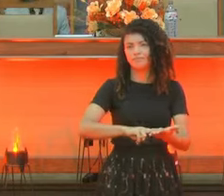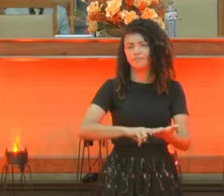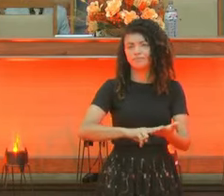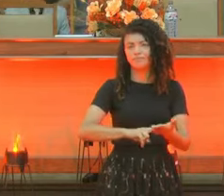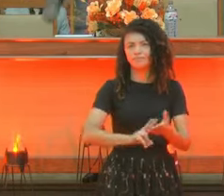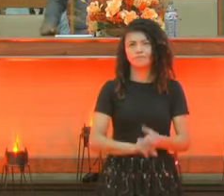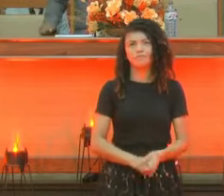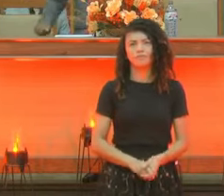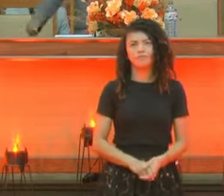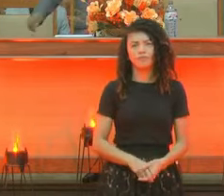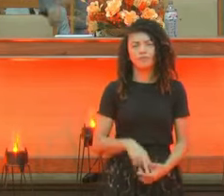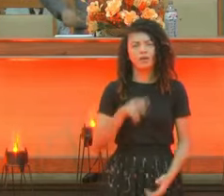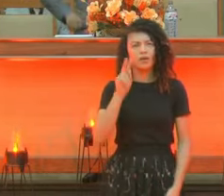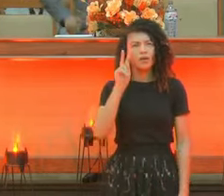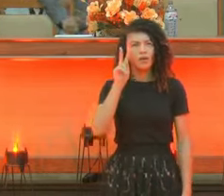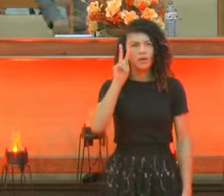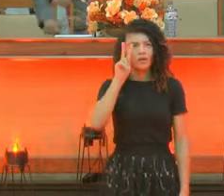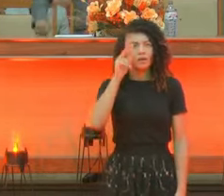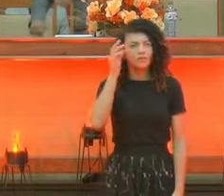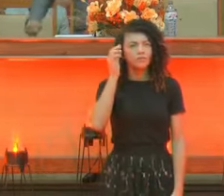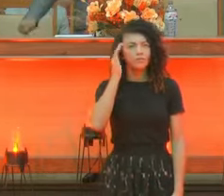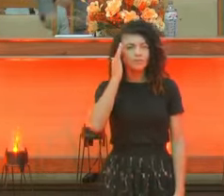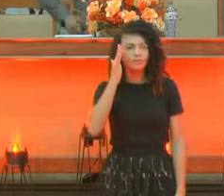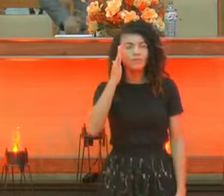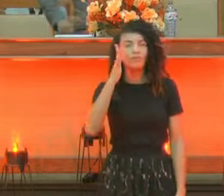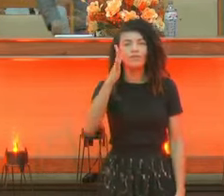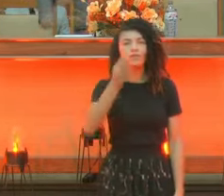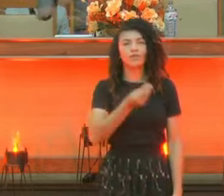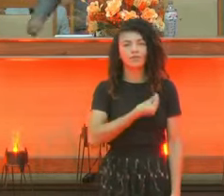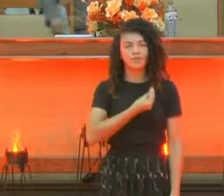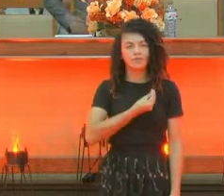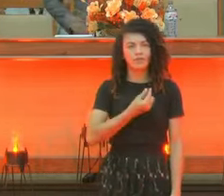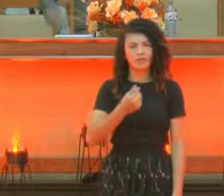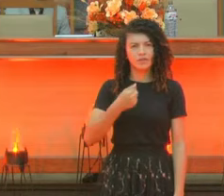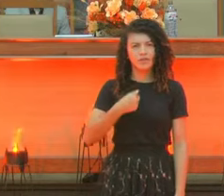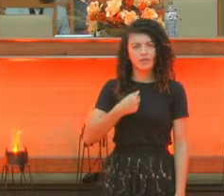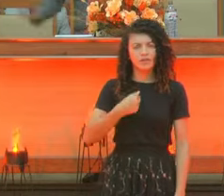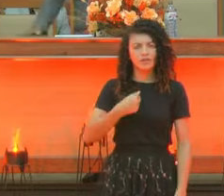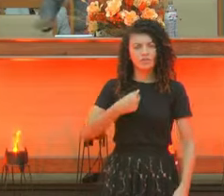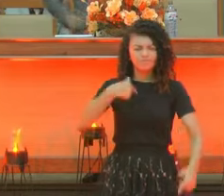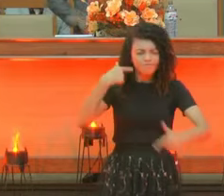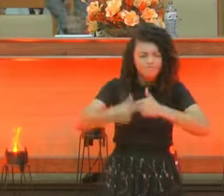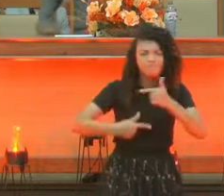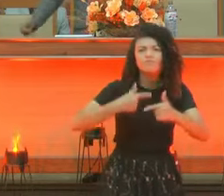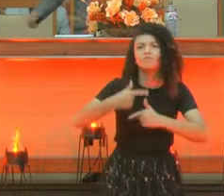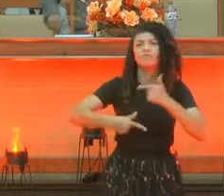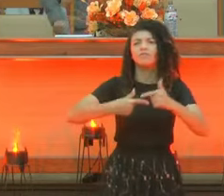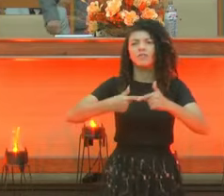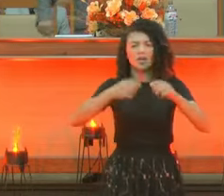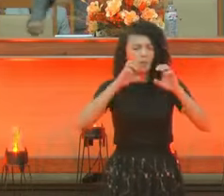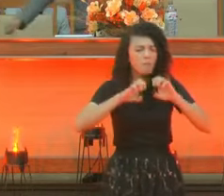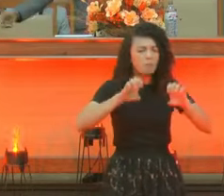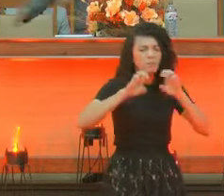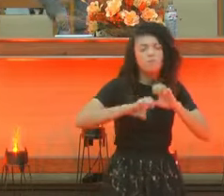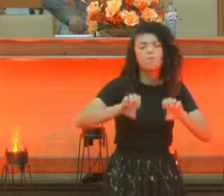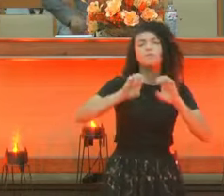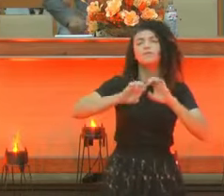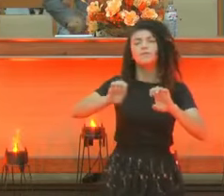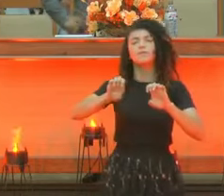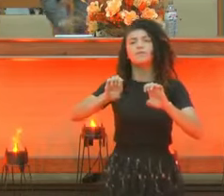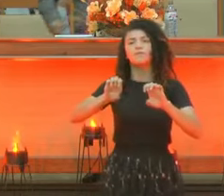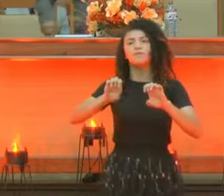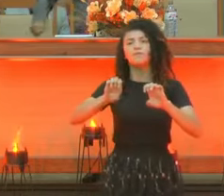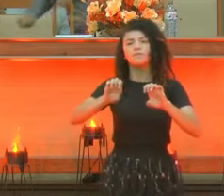Ele olhou para a história da vida dele. E disse. Mas eu combati o bom. A tuberculose veio a nele. Já acabando tudo. Eu combati o bom combate.